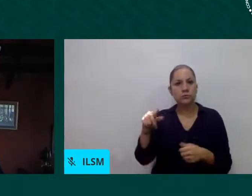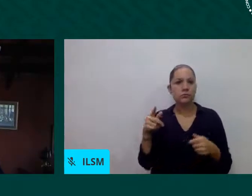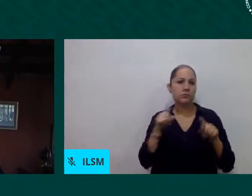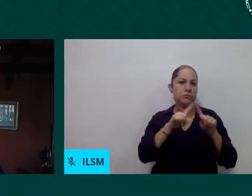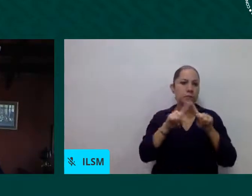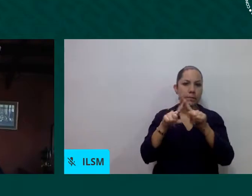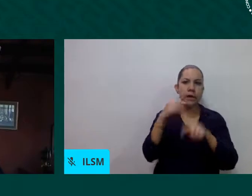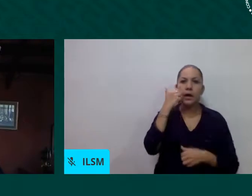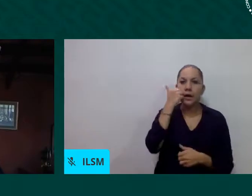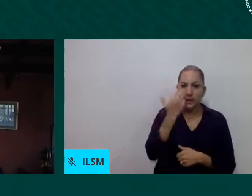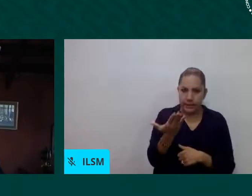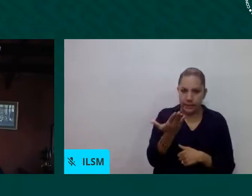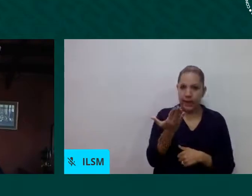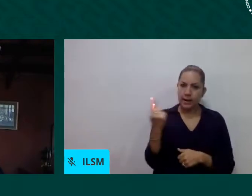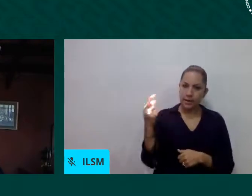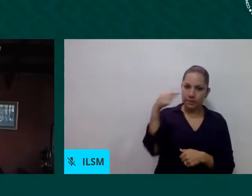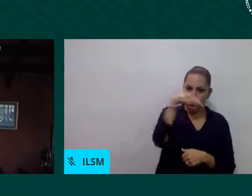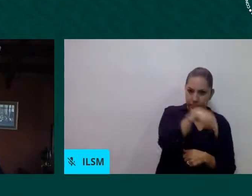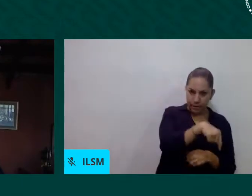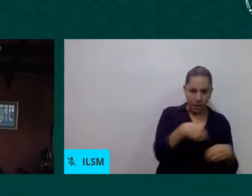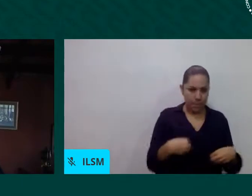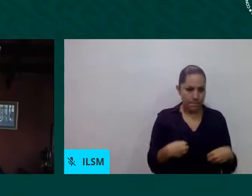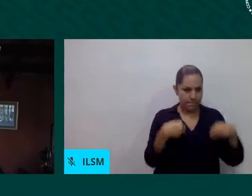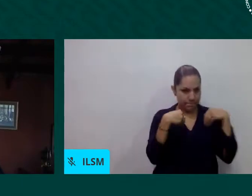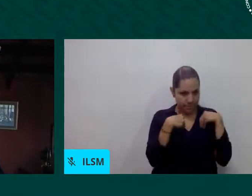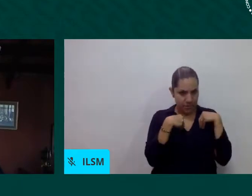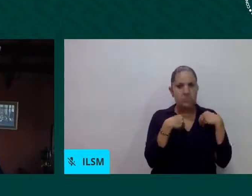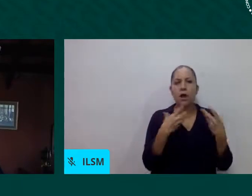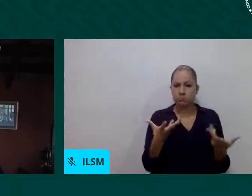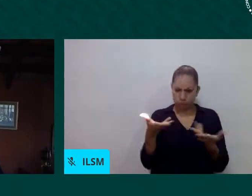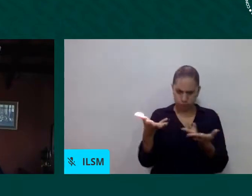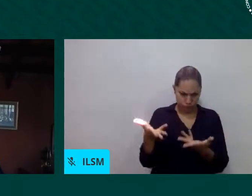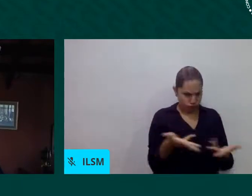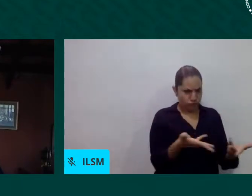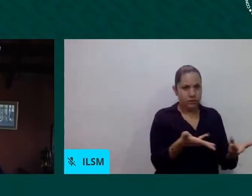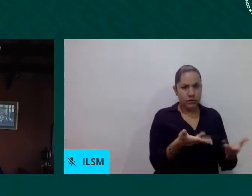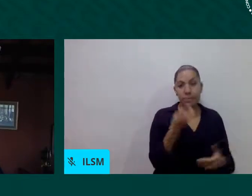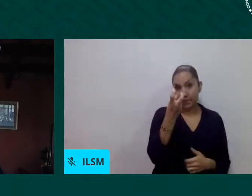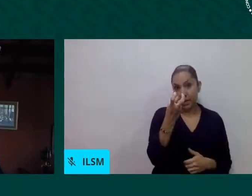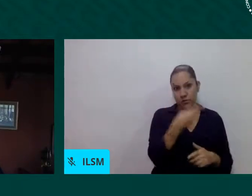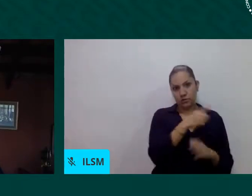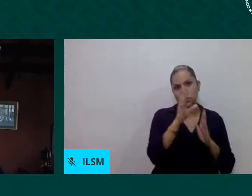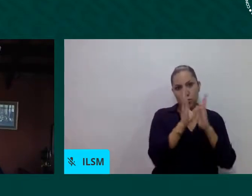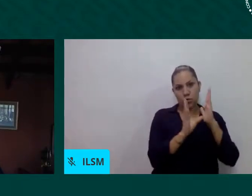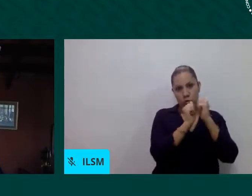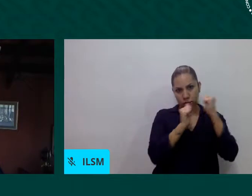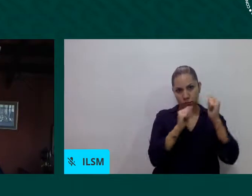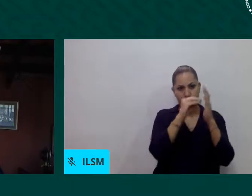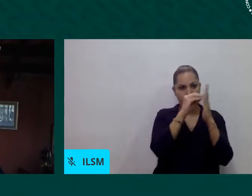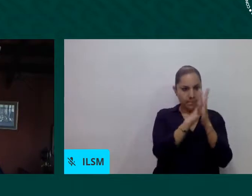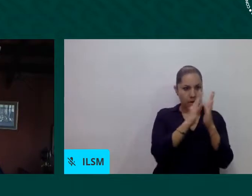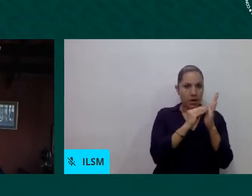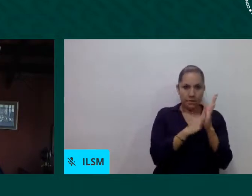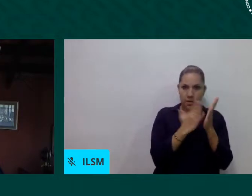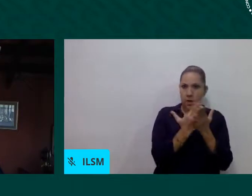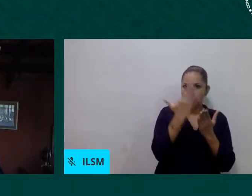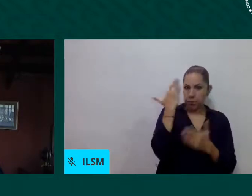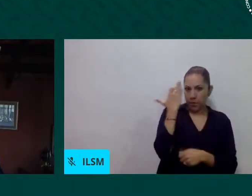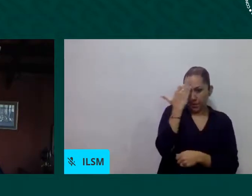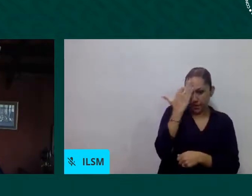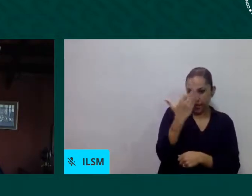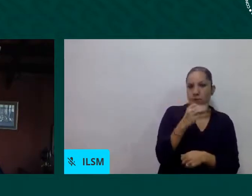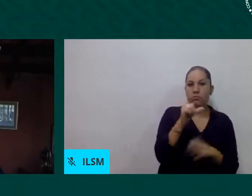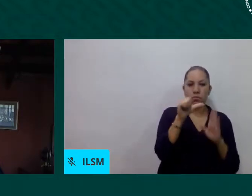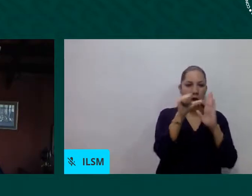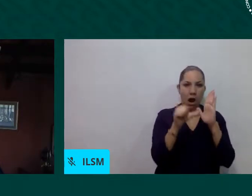desde el preámbulo de la Constitución, allá por 1853, y en sus distintos articulados, Argentina